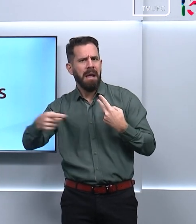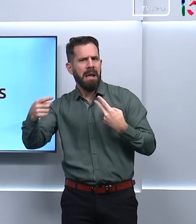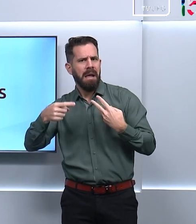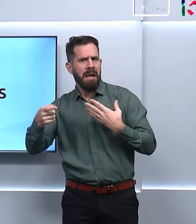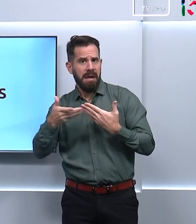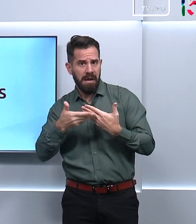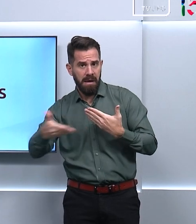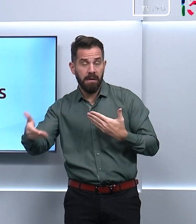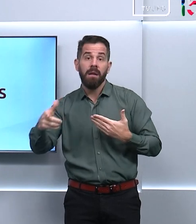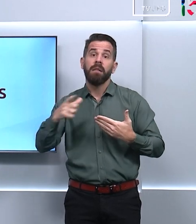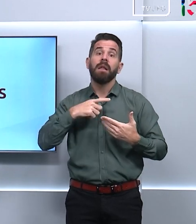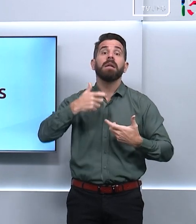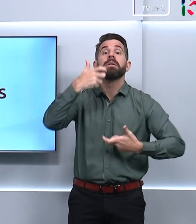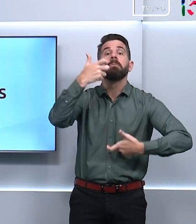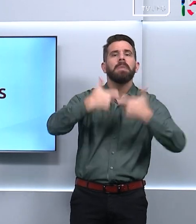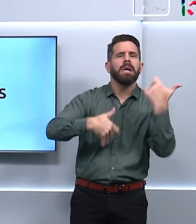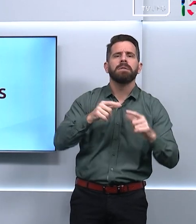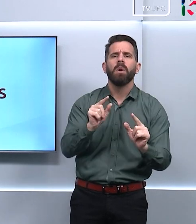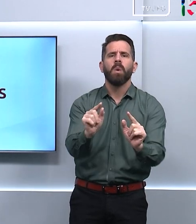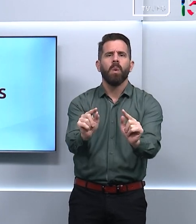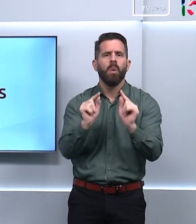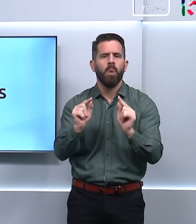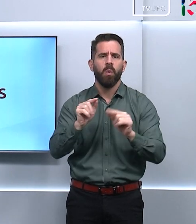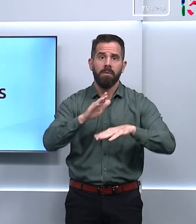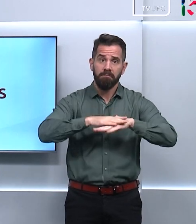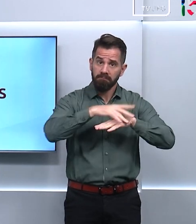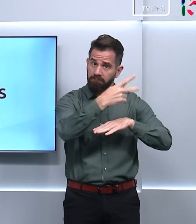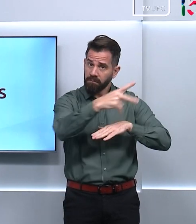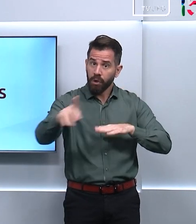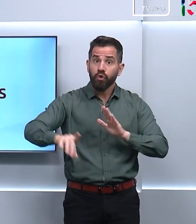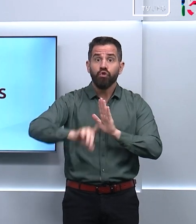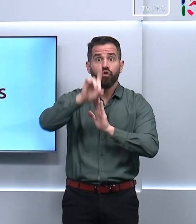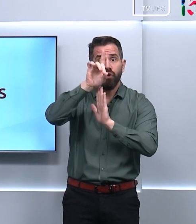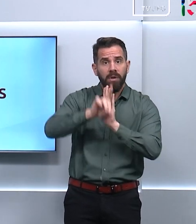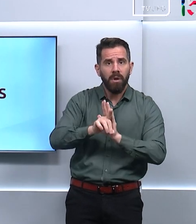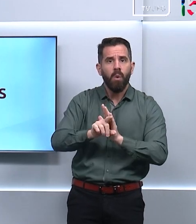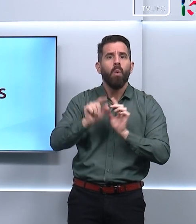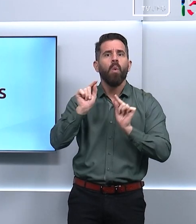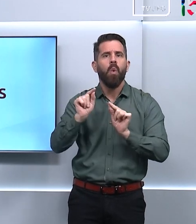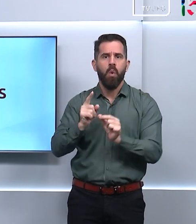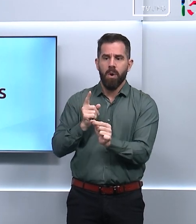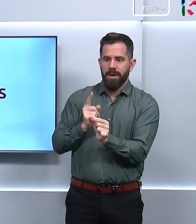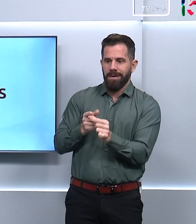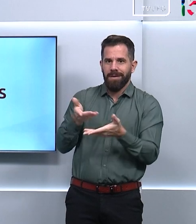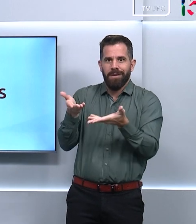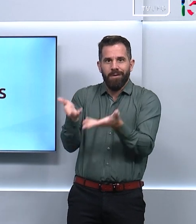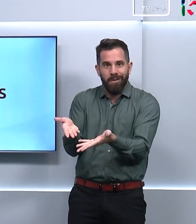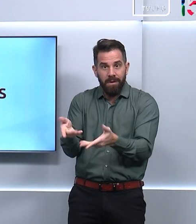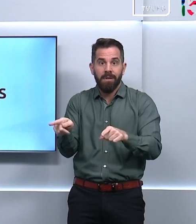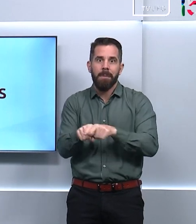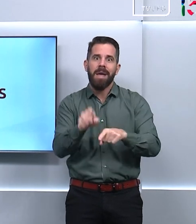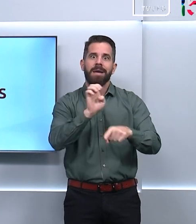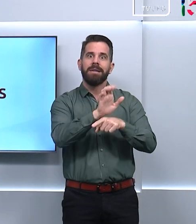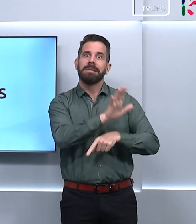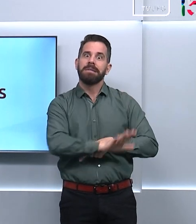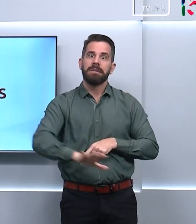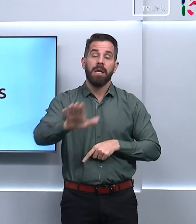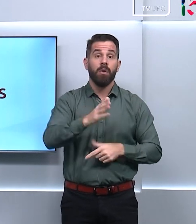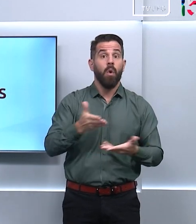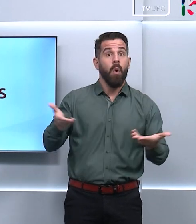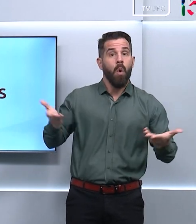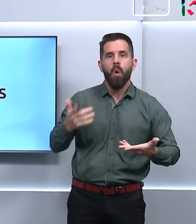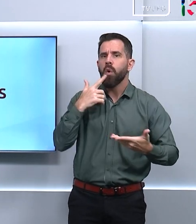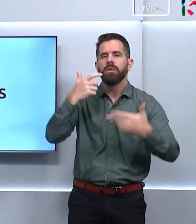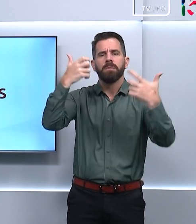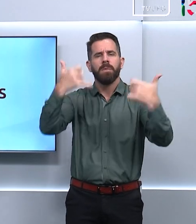você confere explicações sobre os seus direitos em âmbito municipal e estadual. E hoje a